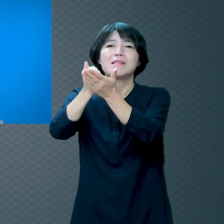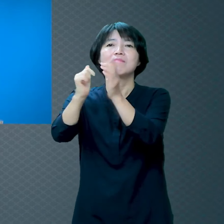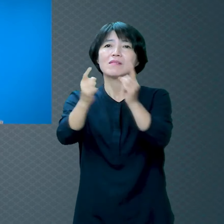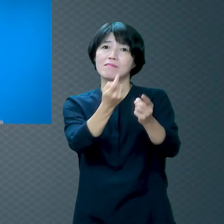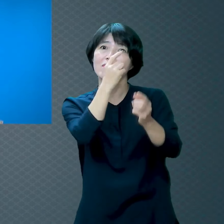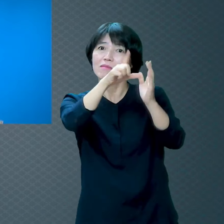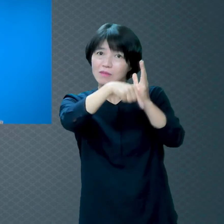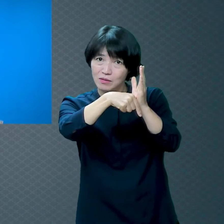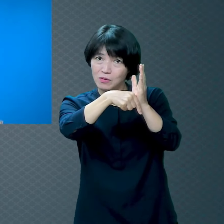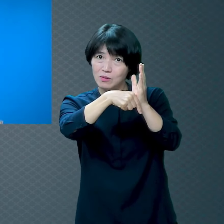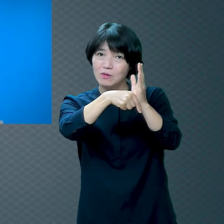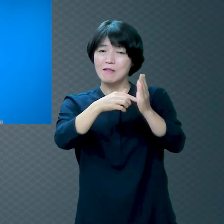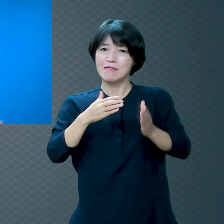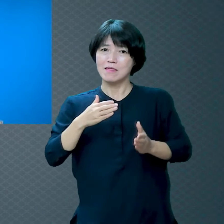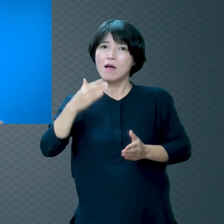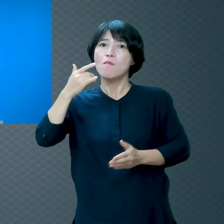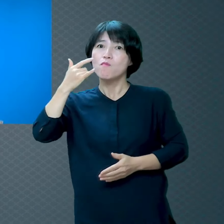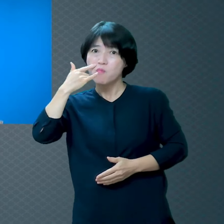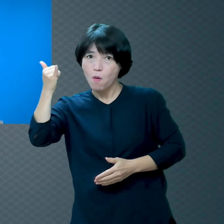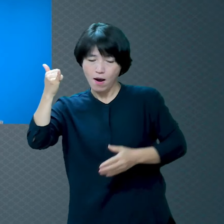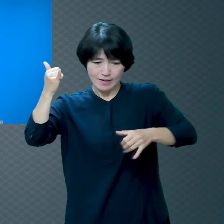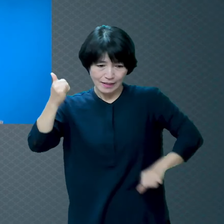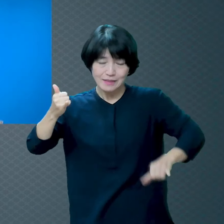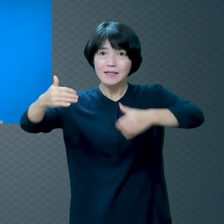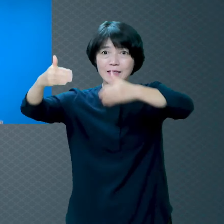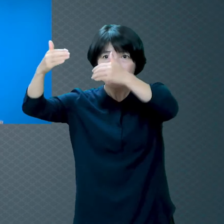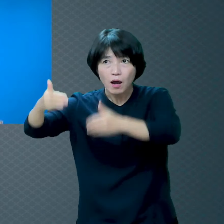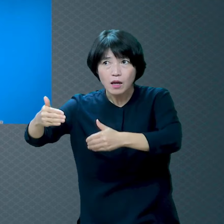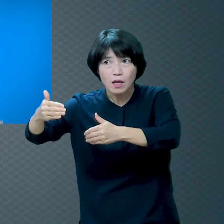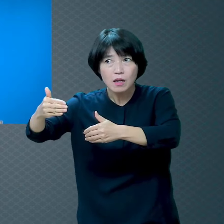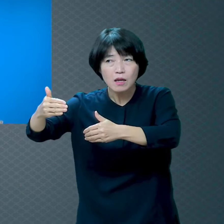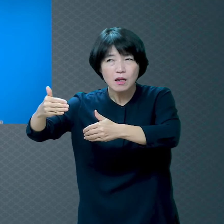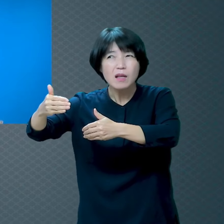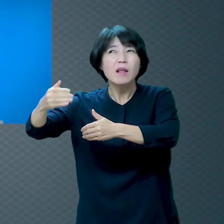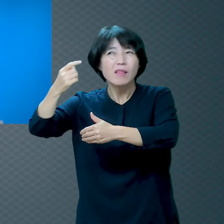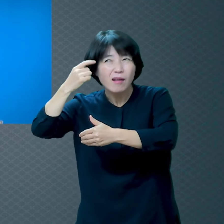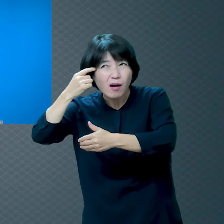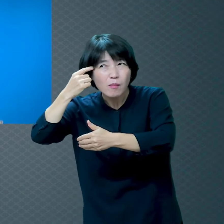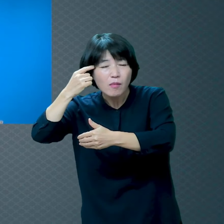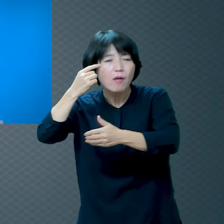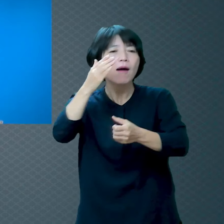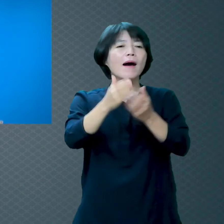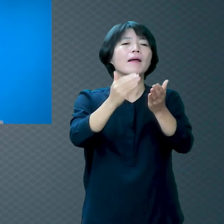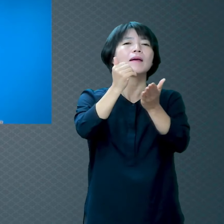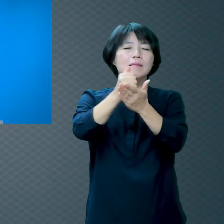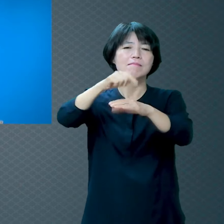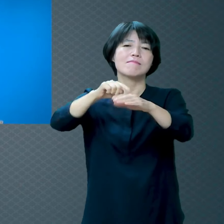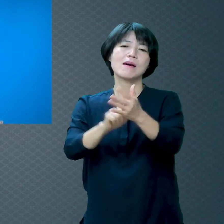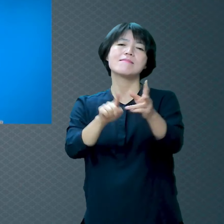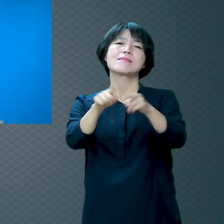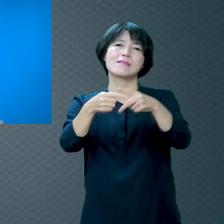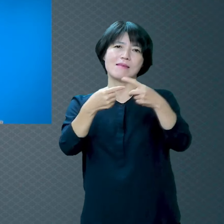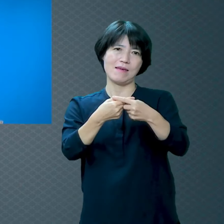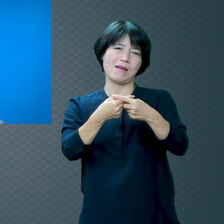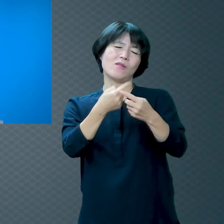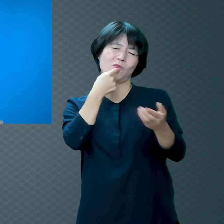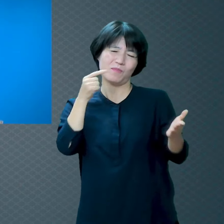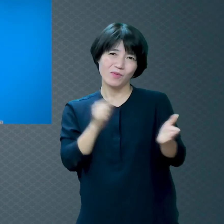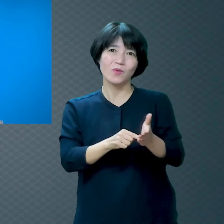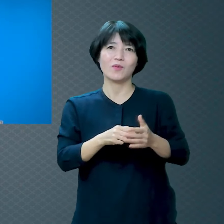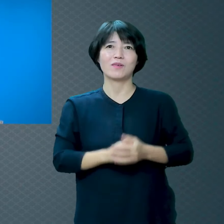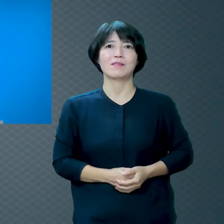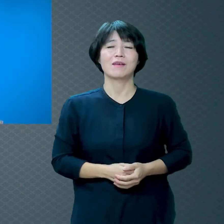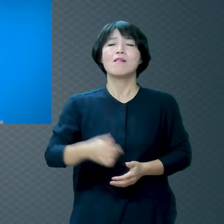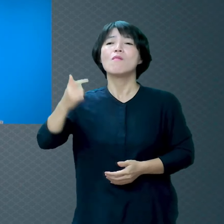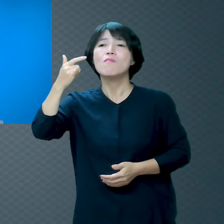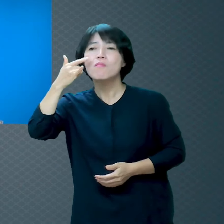마음으로 성경을 배우면 하나님 마음이 이해가 안 돼요 그런데 부모의